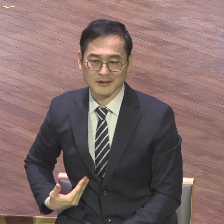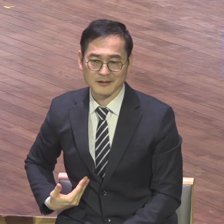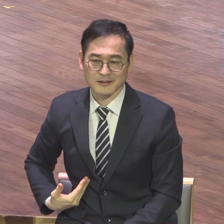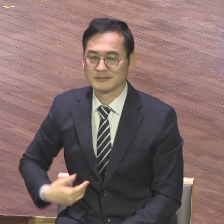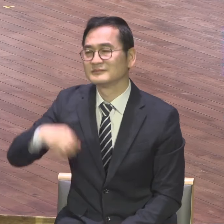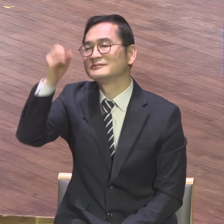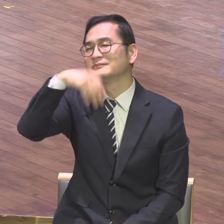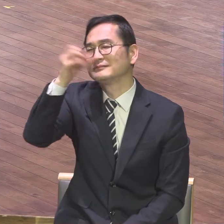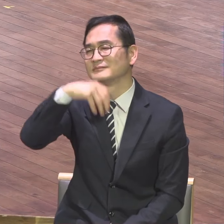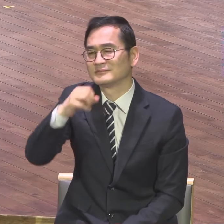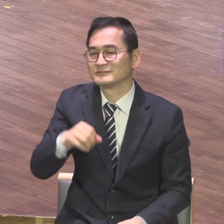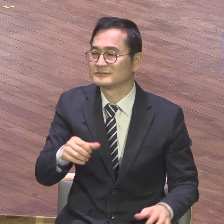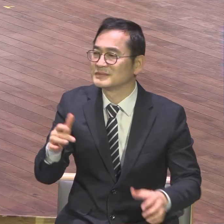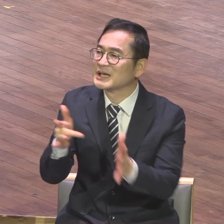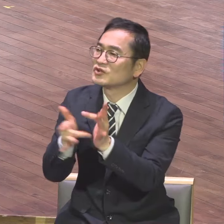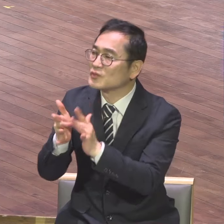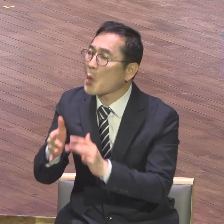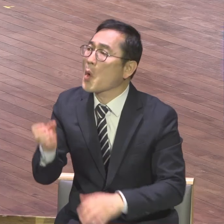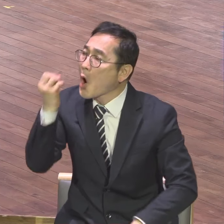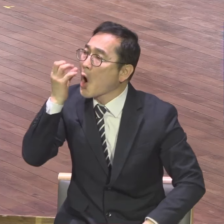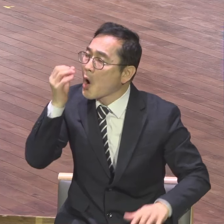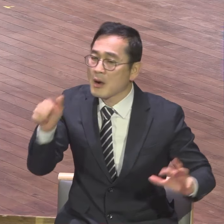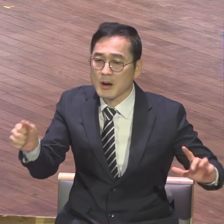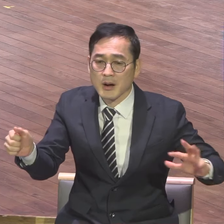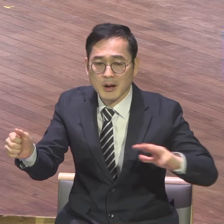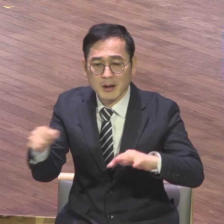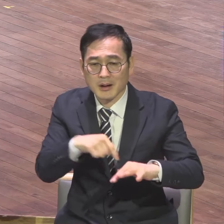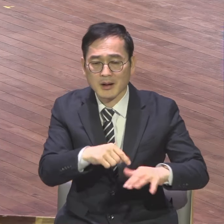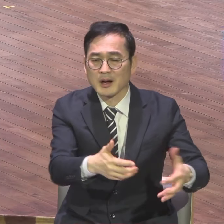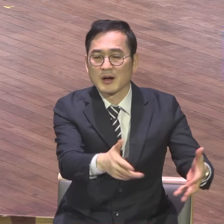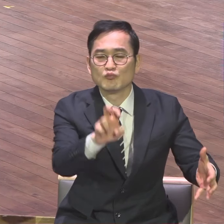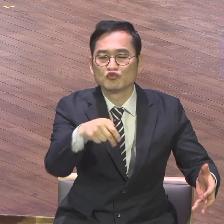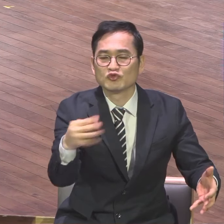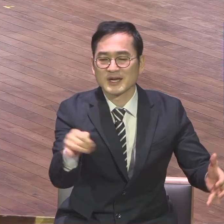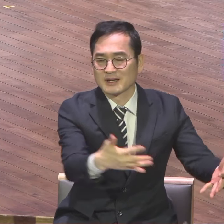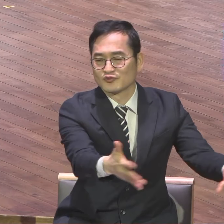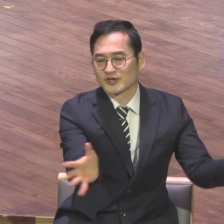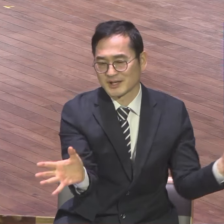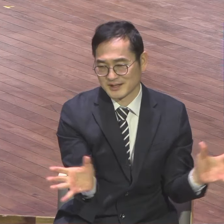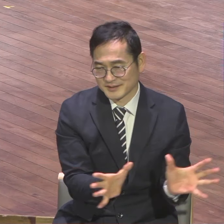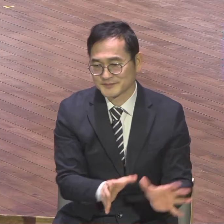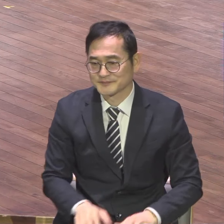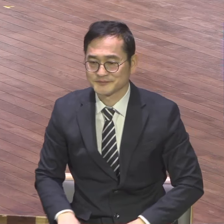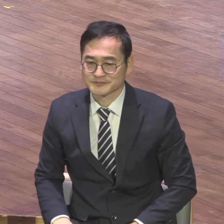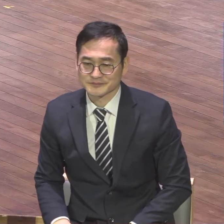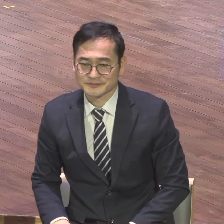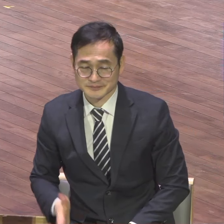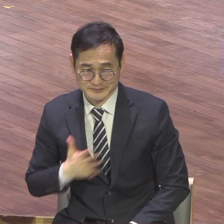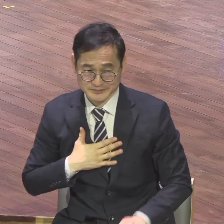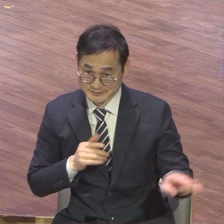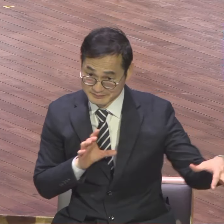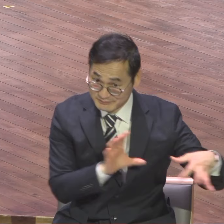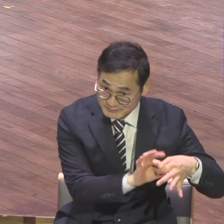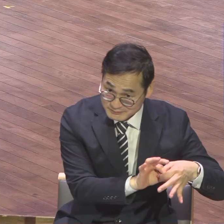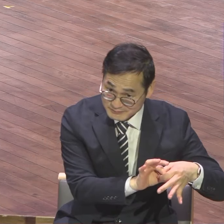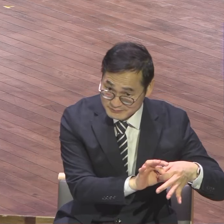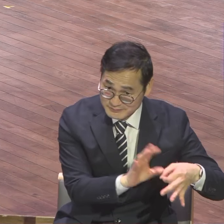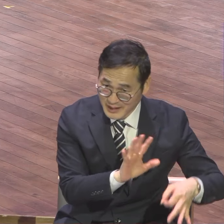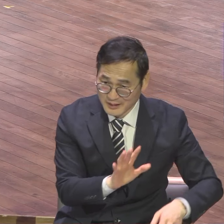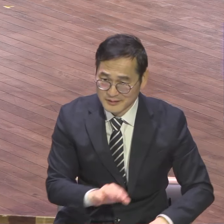부르심에 대한 분명한 확신이 있는 사람은요 무리에 휩쓸려 다니지 않습니다 무리에 함부로